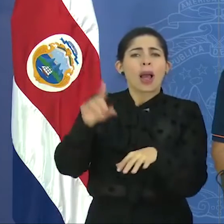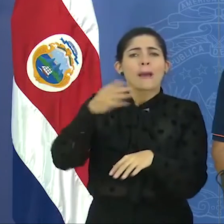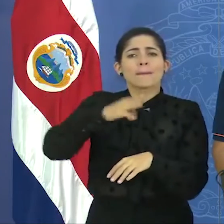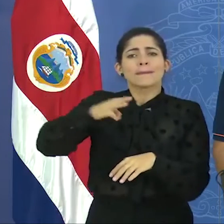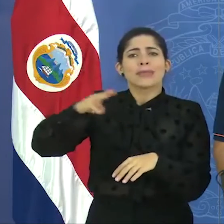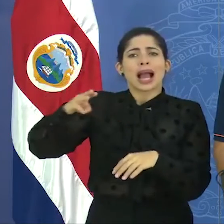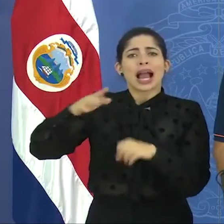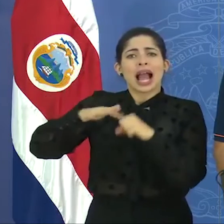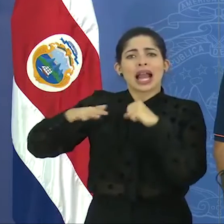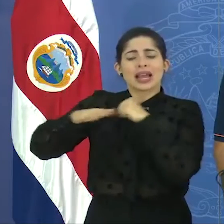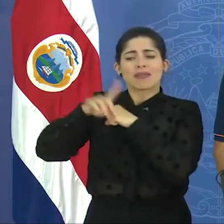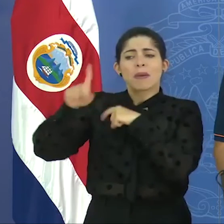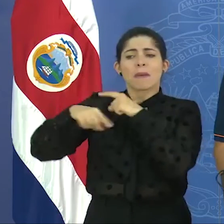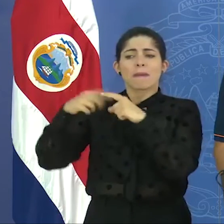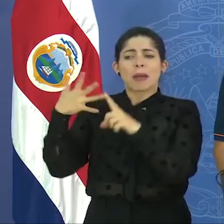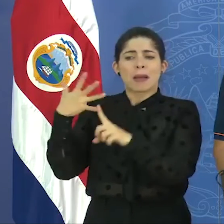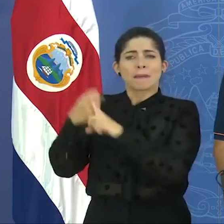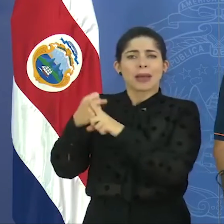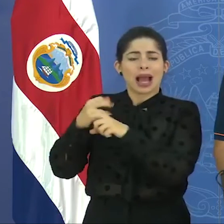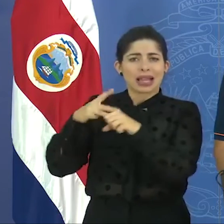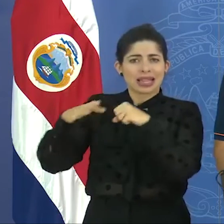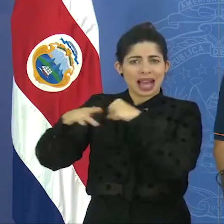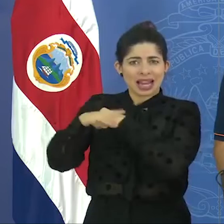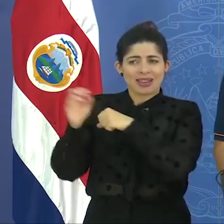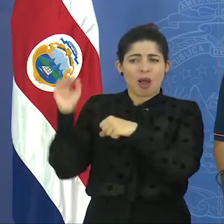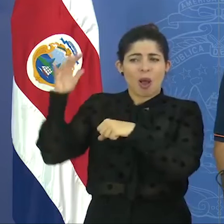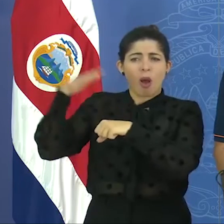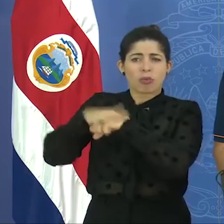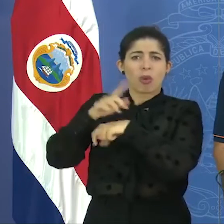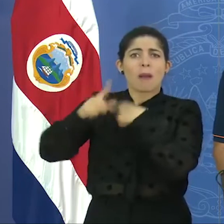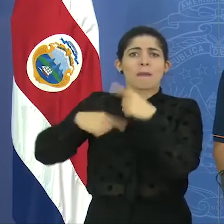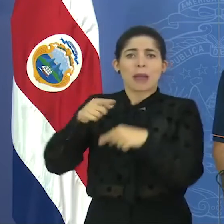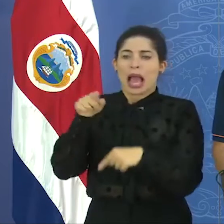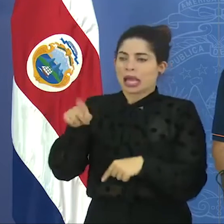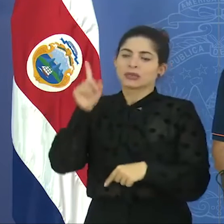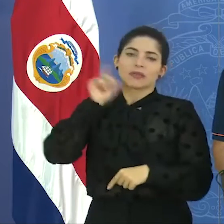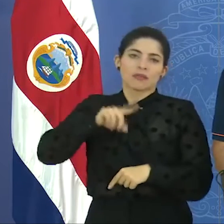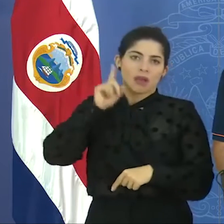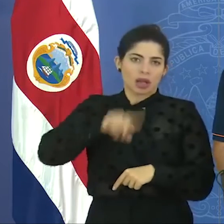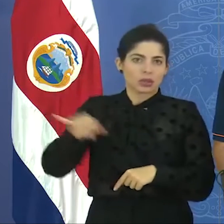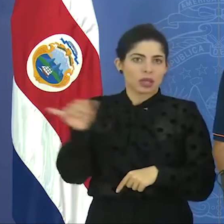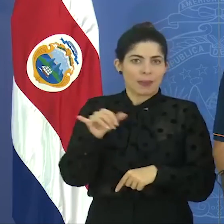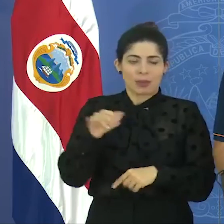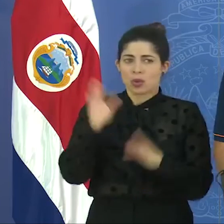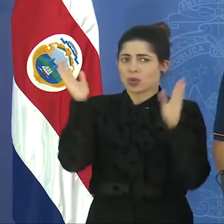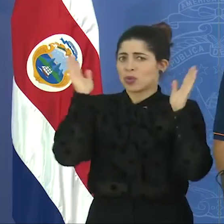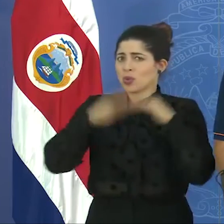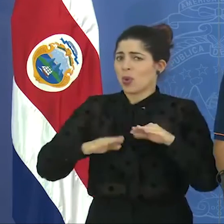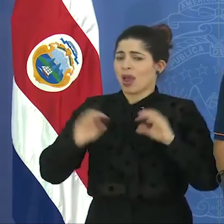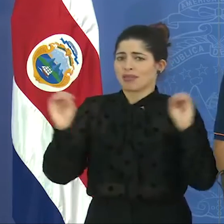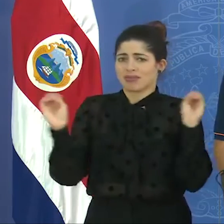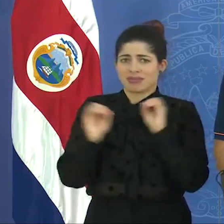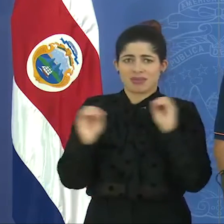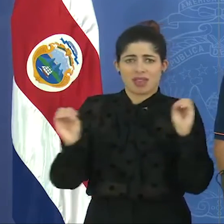el Mar Caribe y que impactaría la costa Caribe, aspecto que también es totalmente falso. No hay condiciones